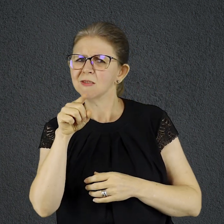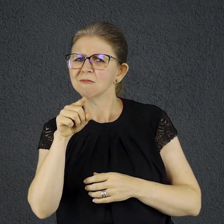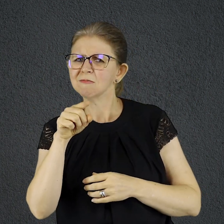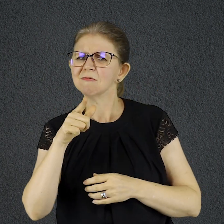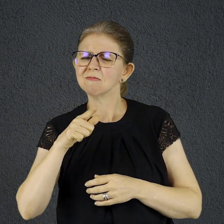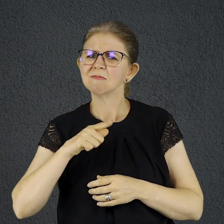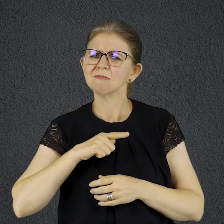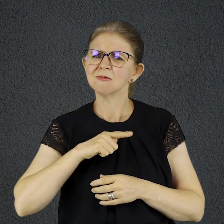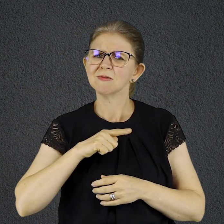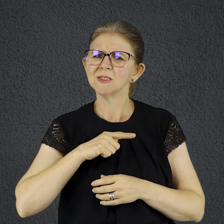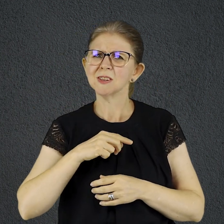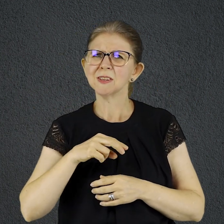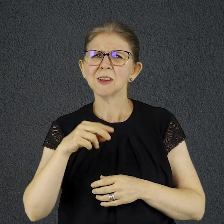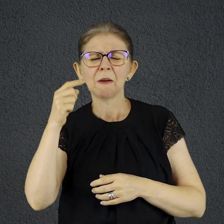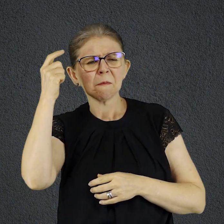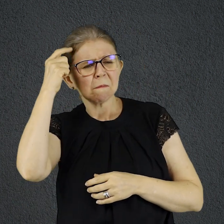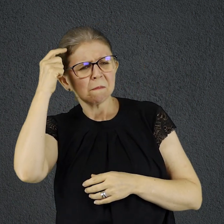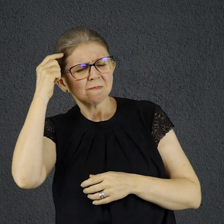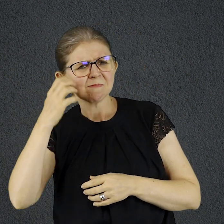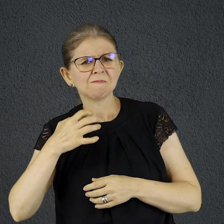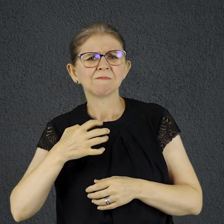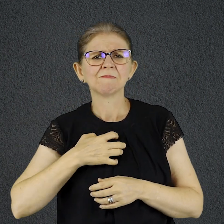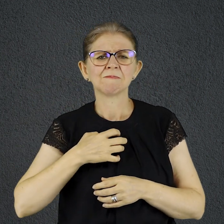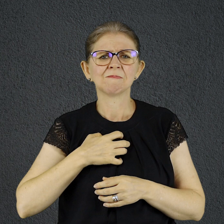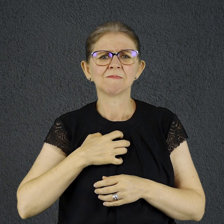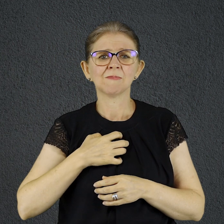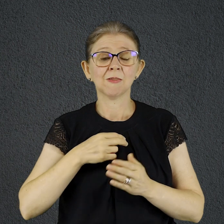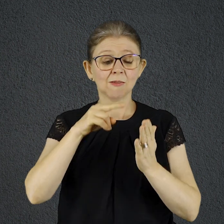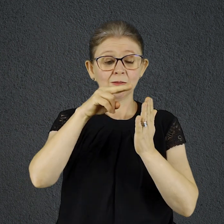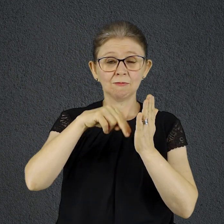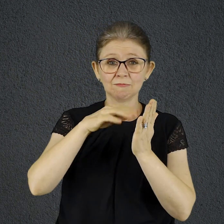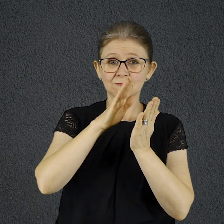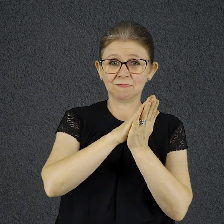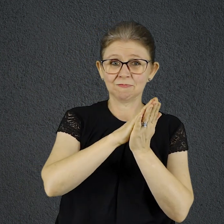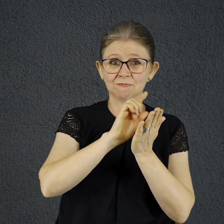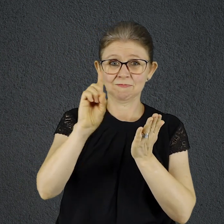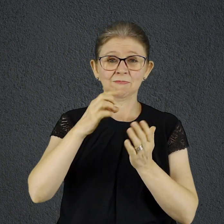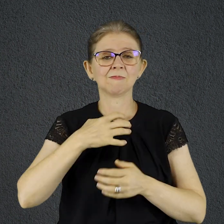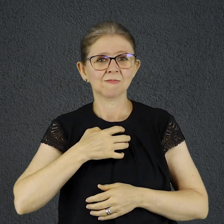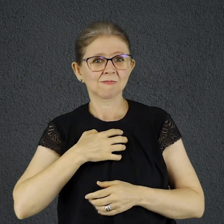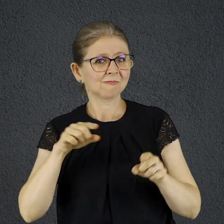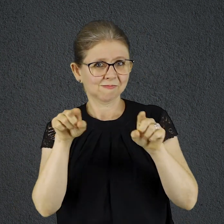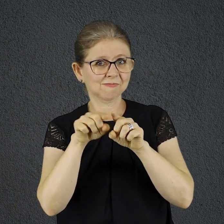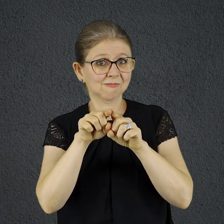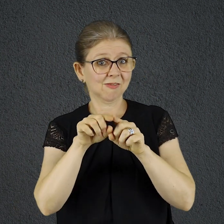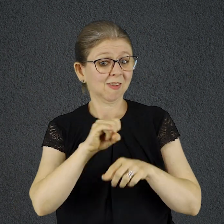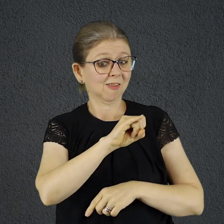RELAÇÃO À PALAVRA DE DEUS SE VOCÊ LER O SALMO 119 VAI DESCOBRIR ALGUÉM QUE EM DIFERENTES FORMAS E